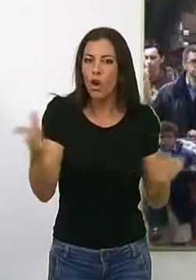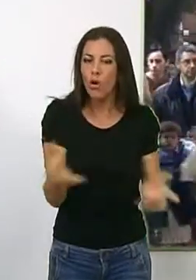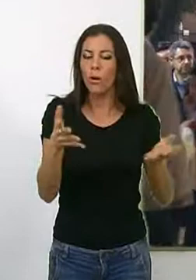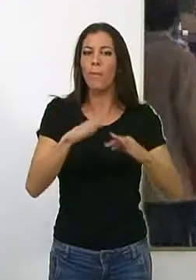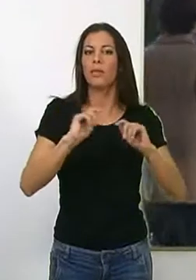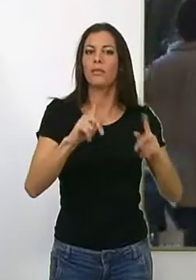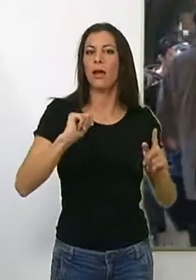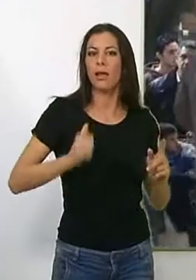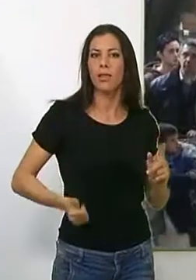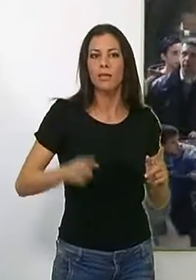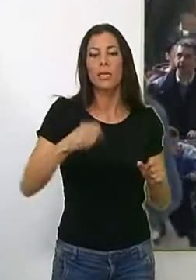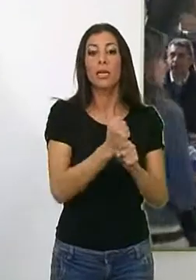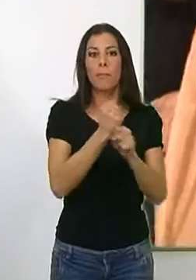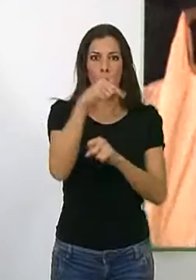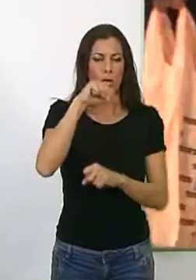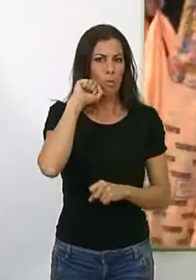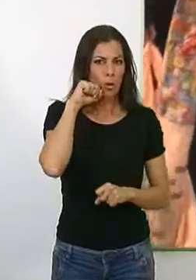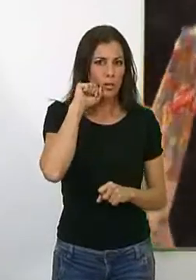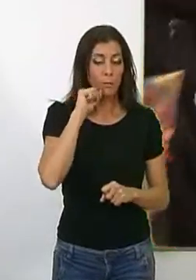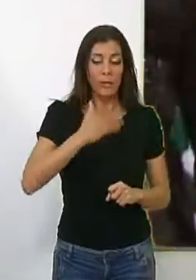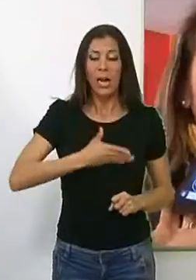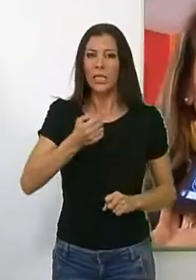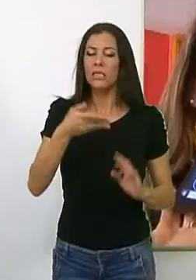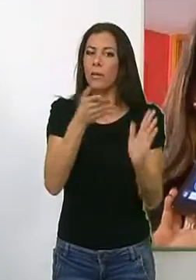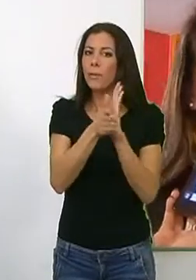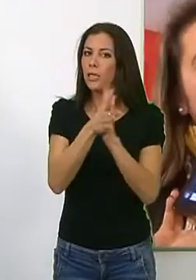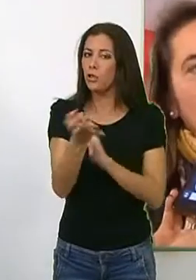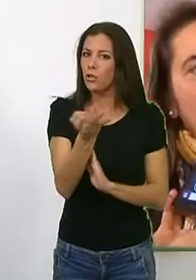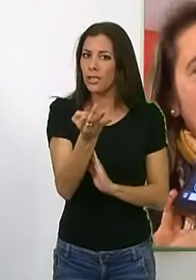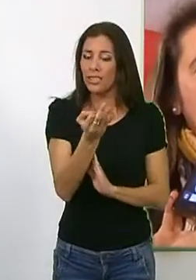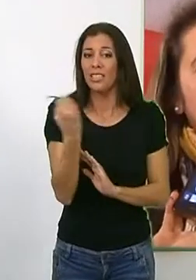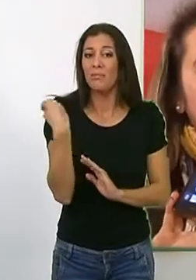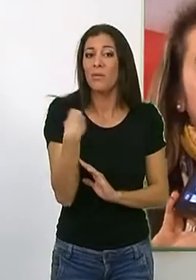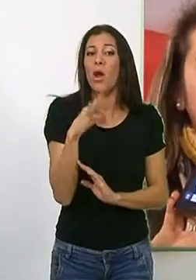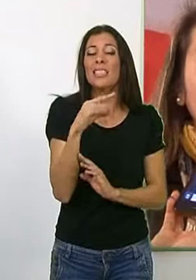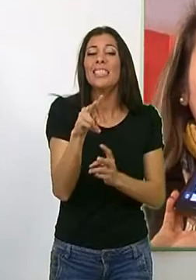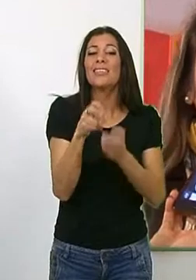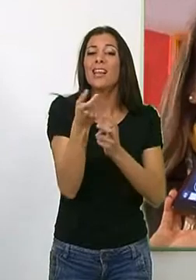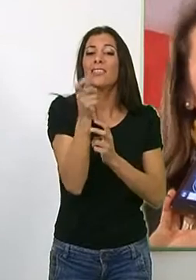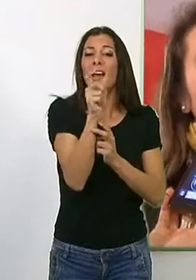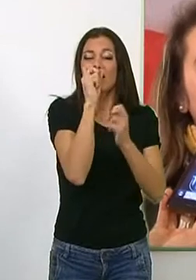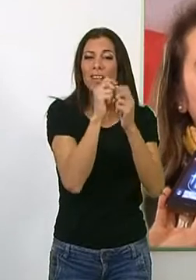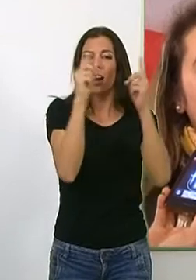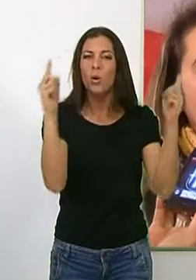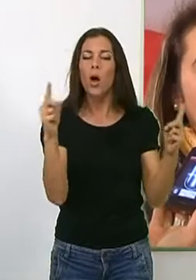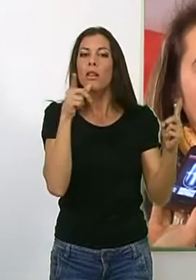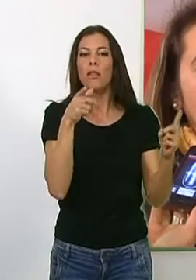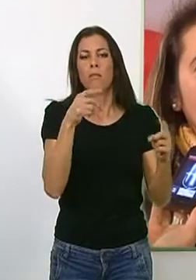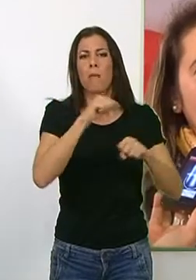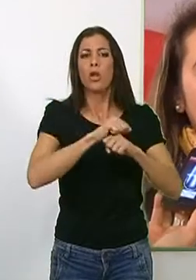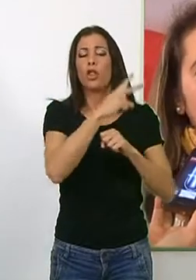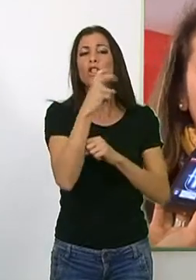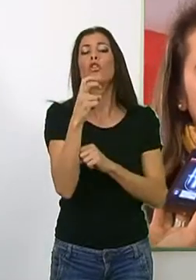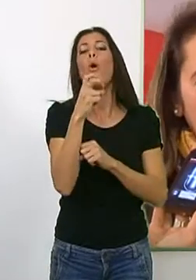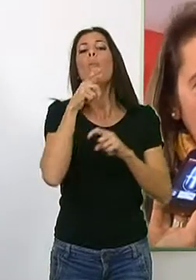generen riqueza y empleo en el municipio. La alcaldesa explicó que en la tasa interanual el paro ha descendido en Motril